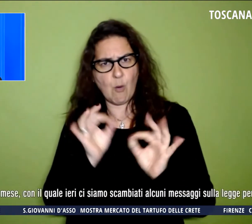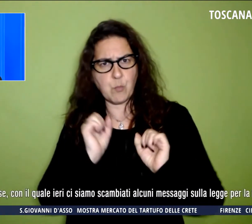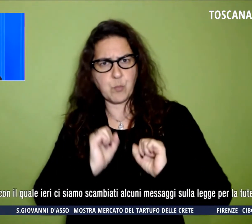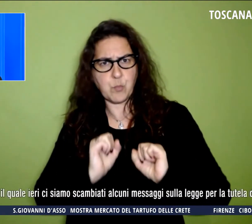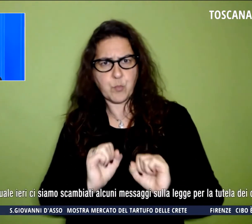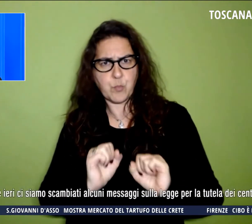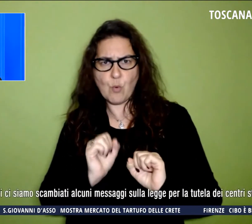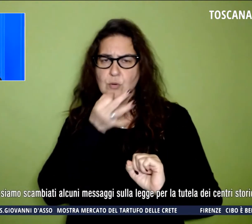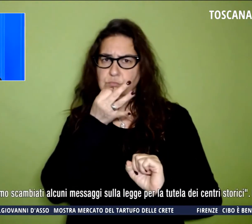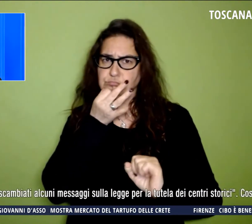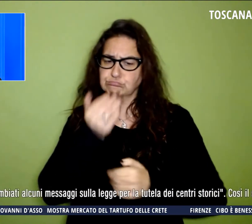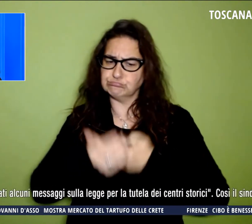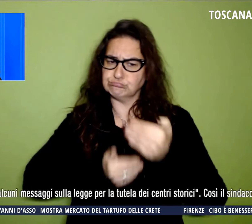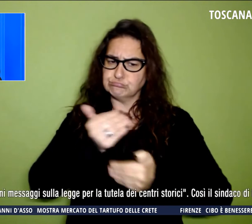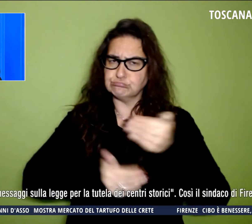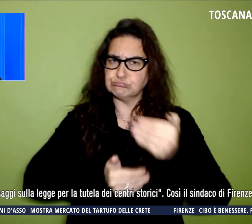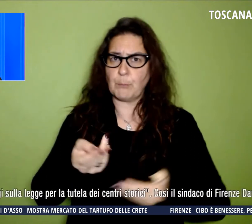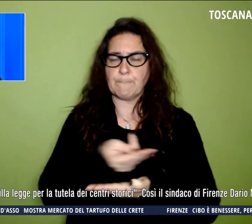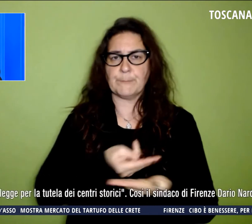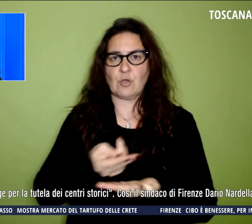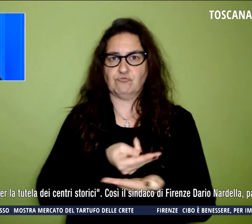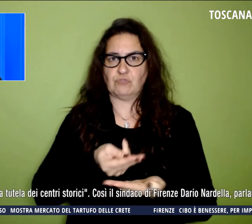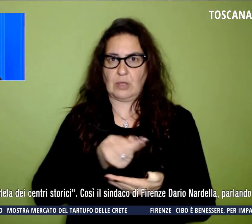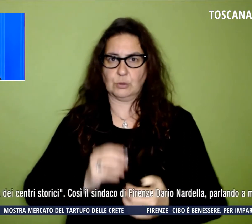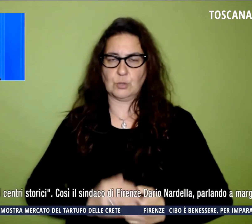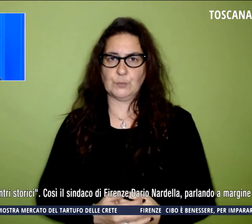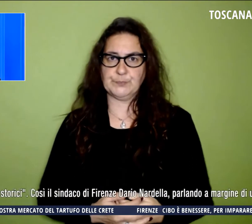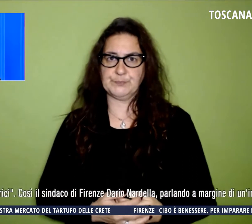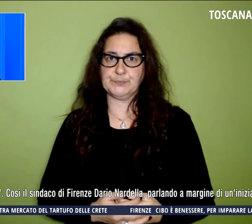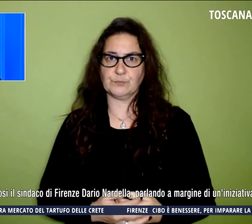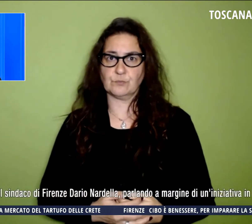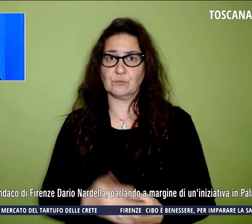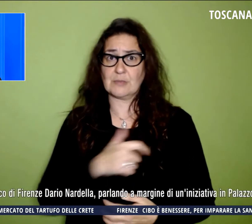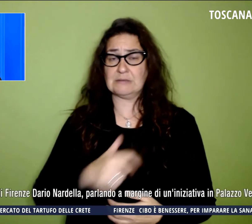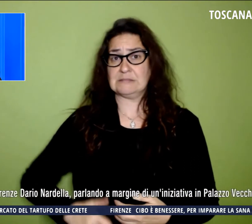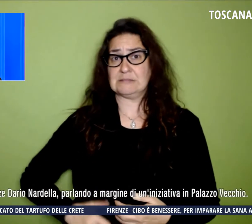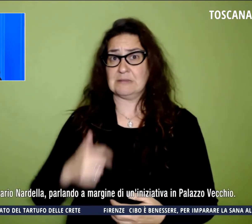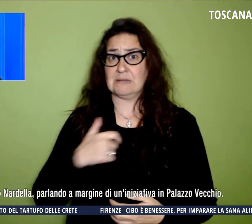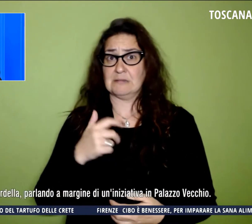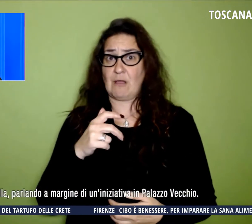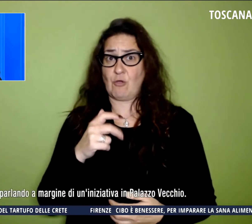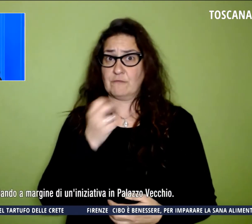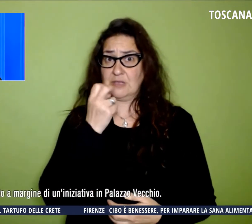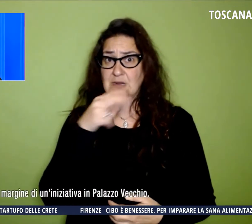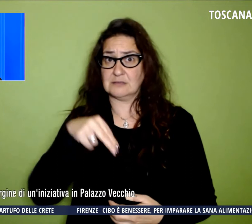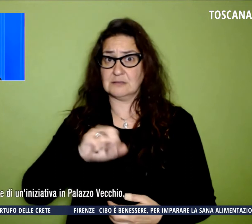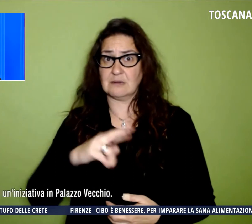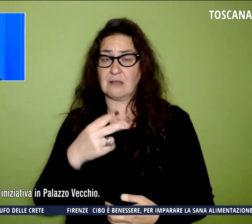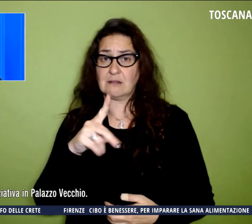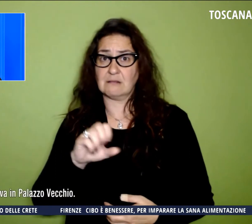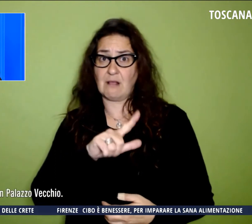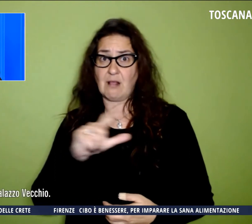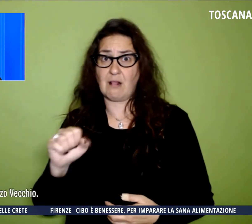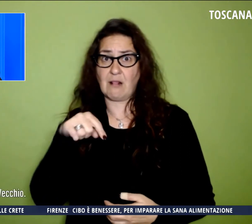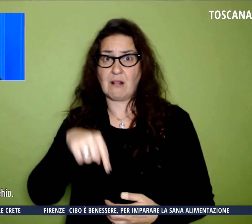con il progetto. Lo ha detto il sindaco di Firenze Dario Nardella, oggi durante un